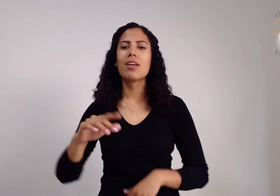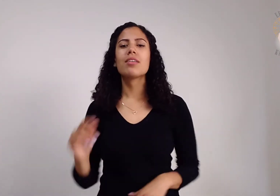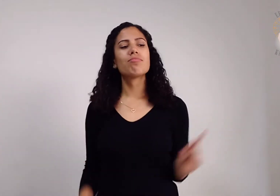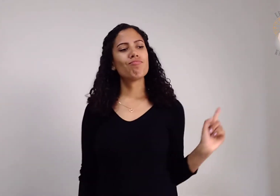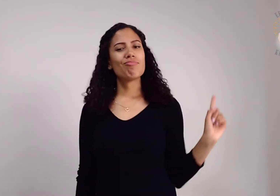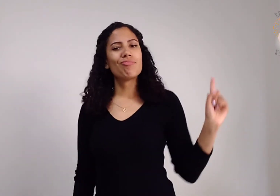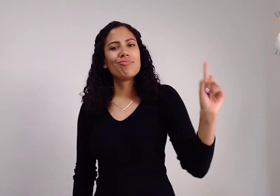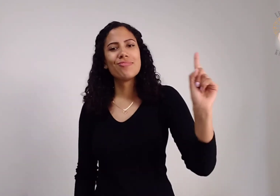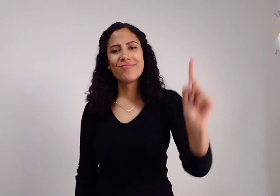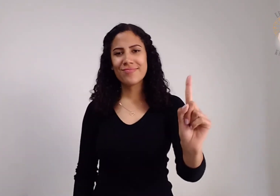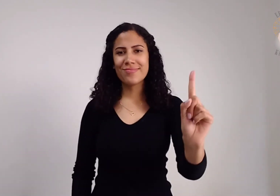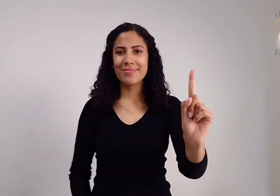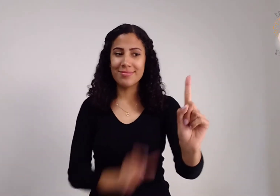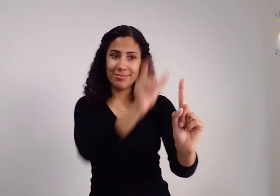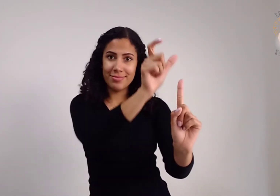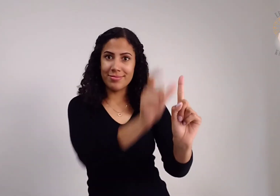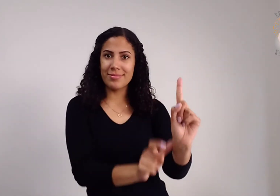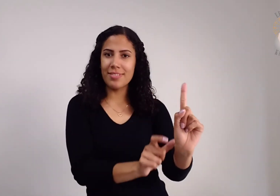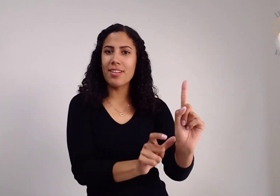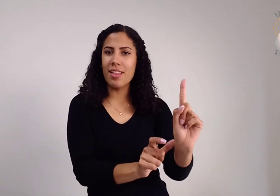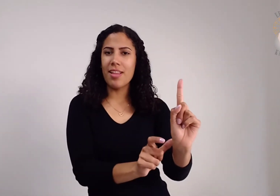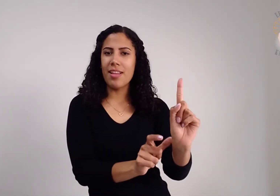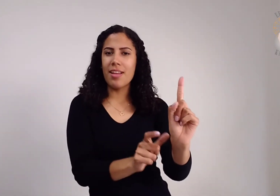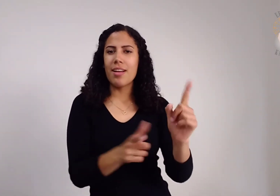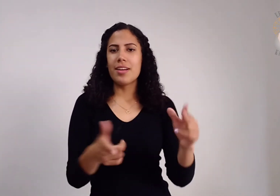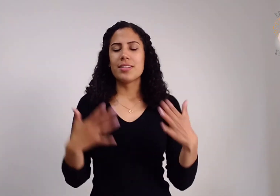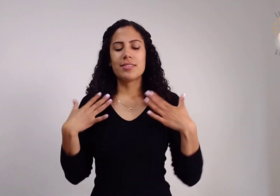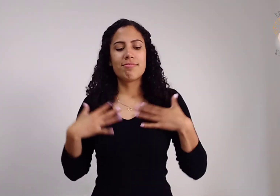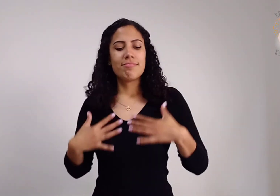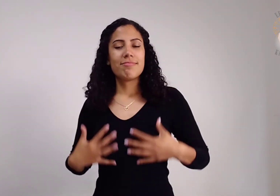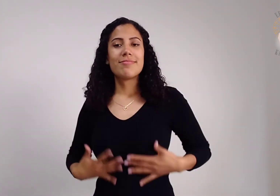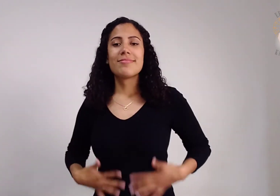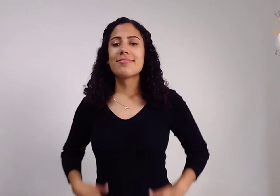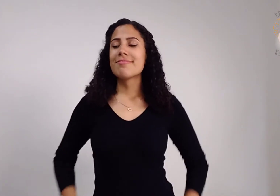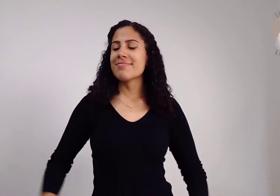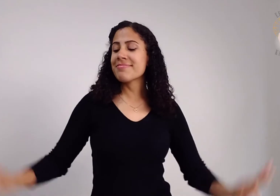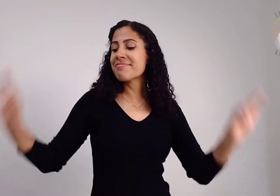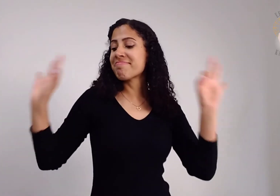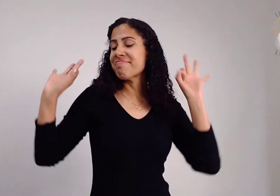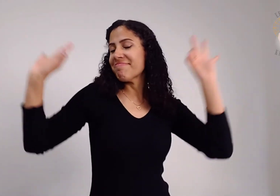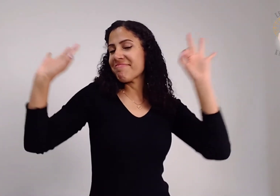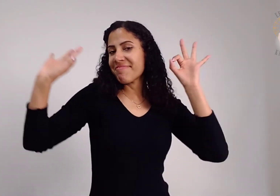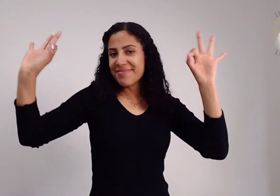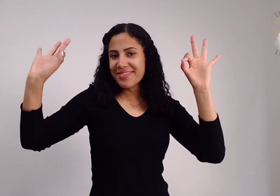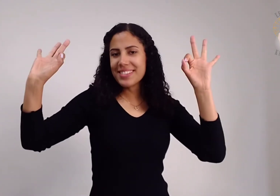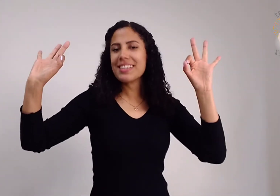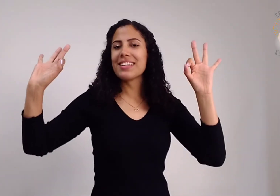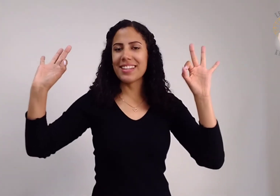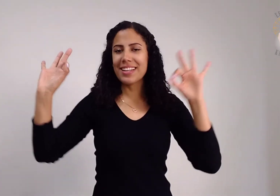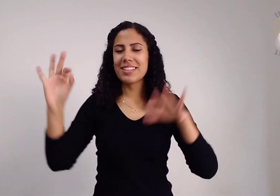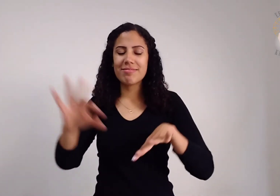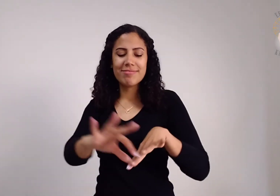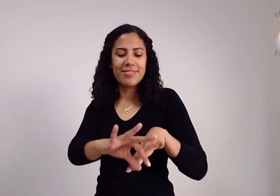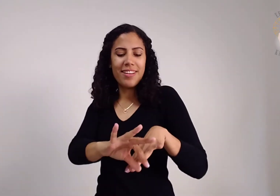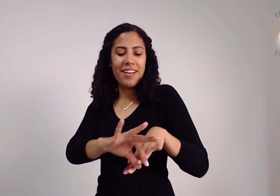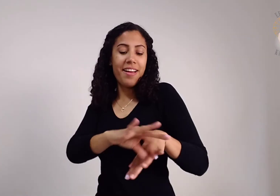Entra uma pessoa com anel de ouro no dedo E bem